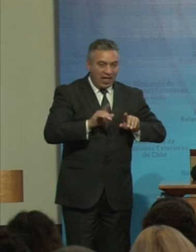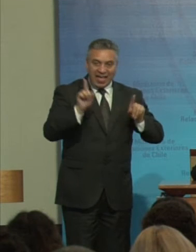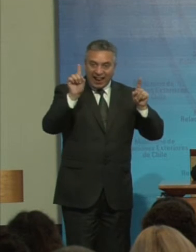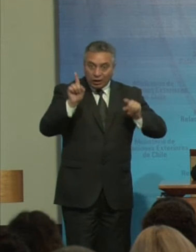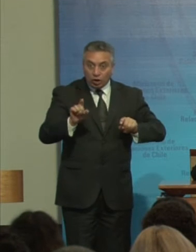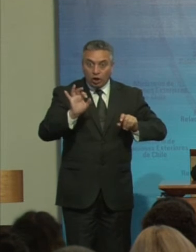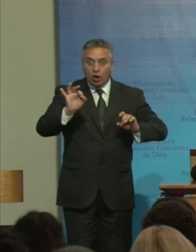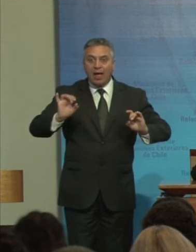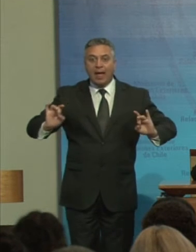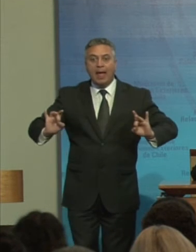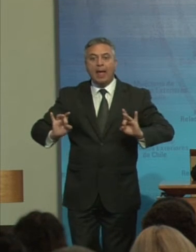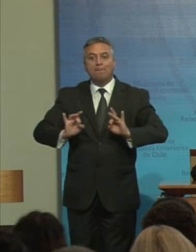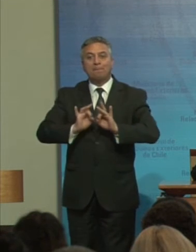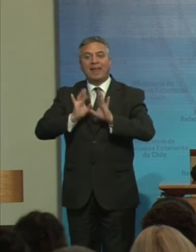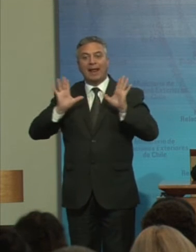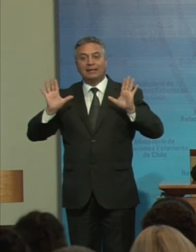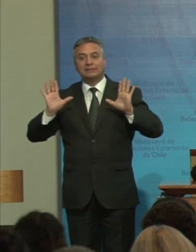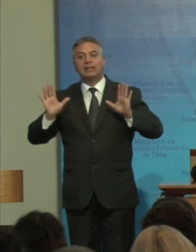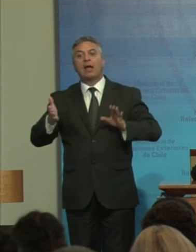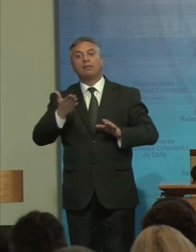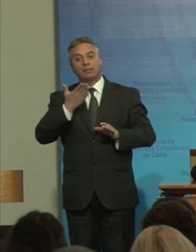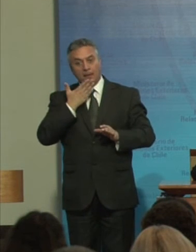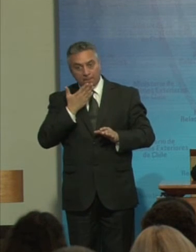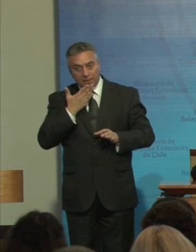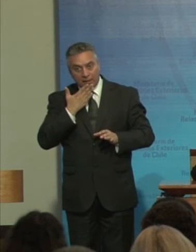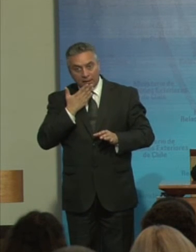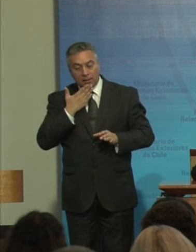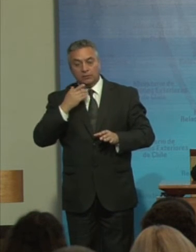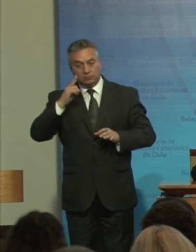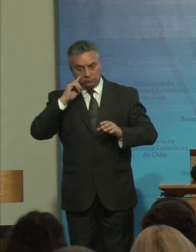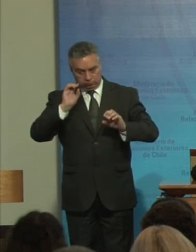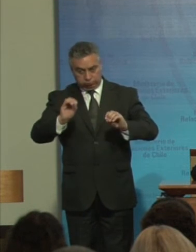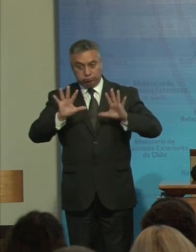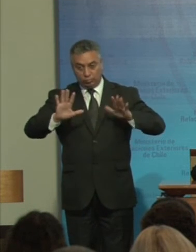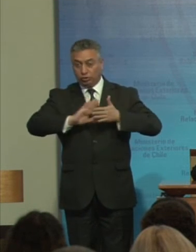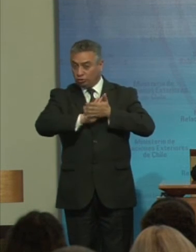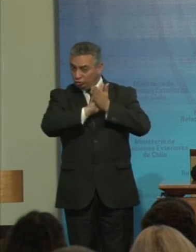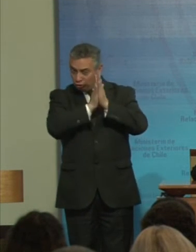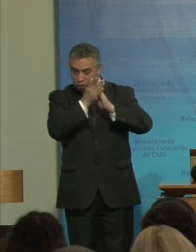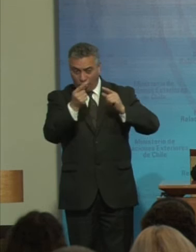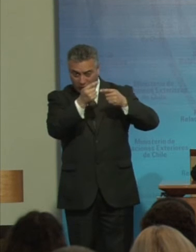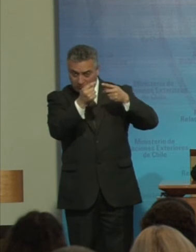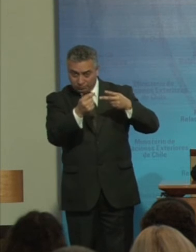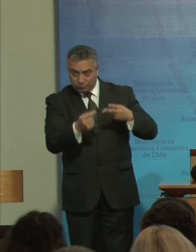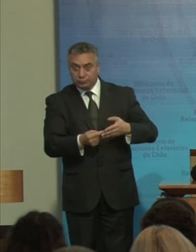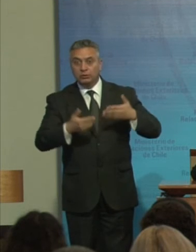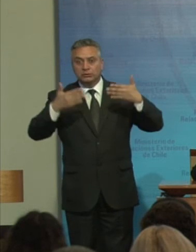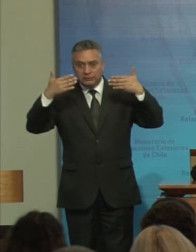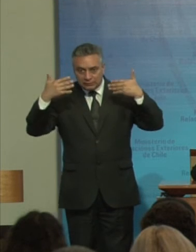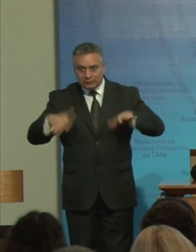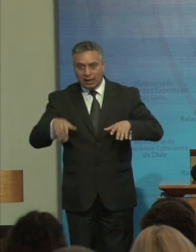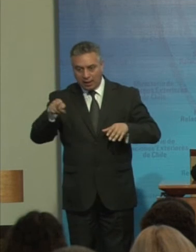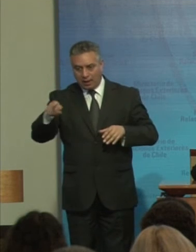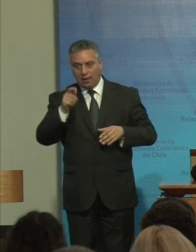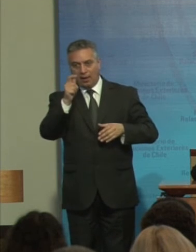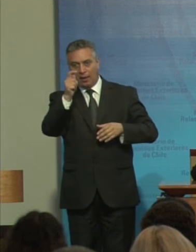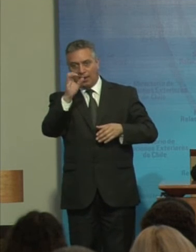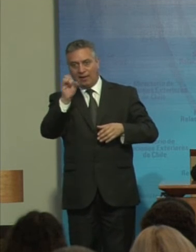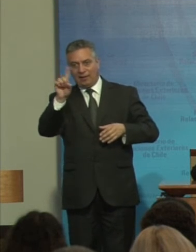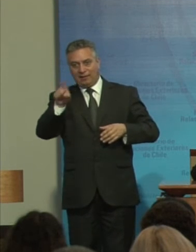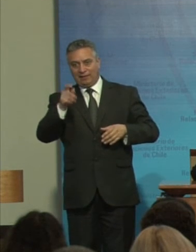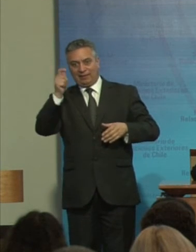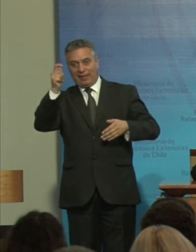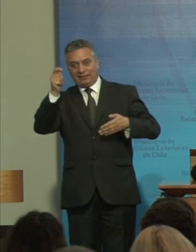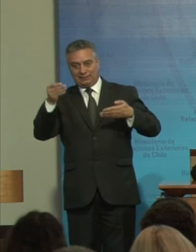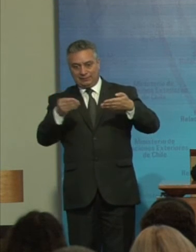emergencia Cabe destacar Que todas Estas propuestas Han pasado Por el test De convencionalidad Que